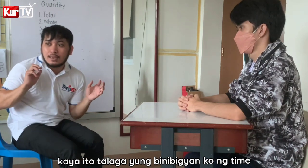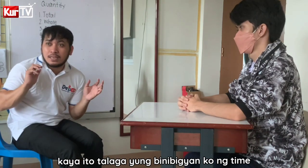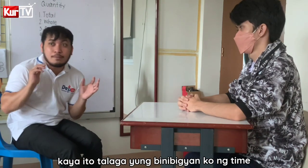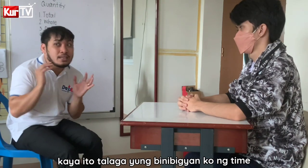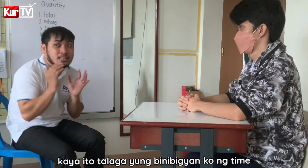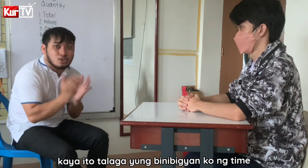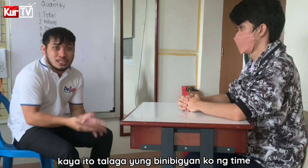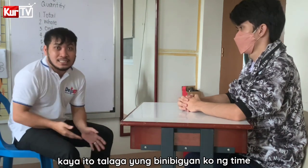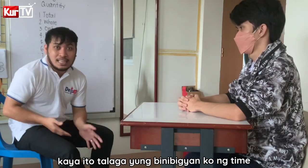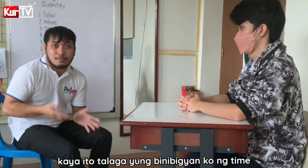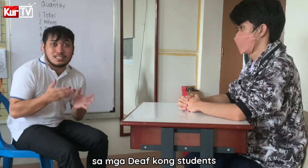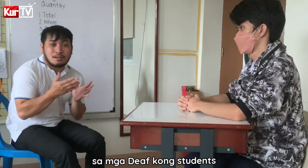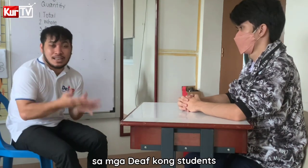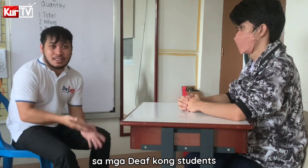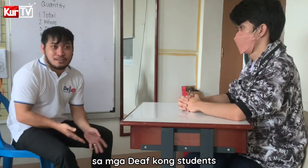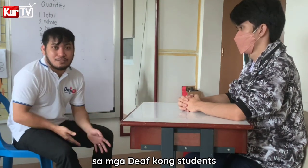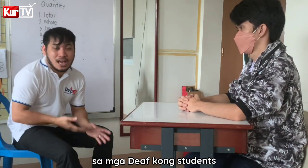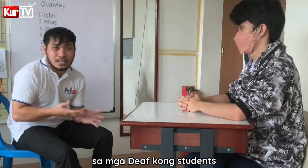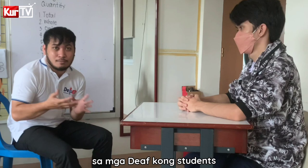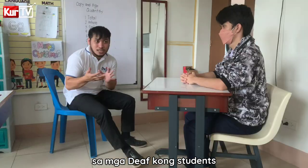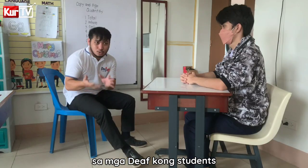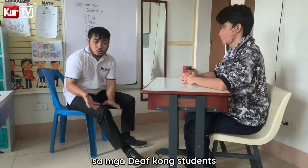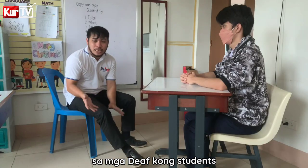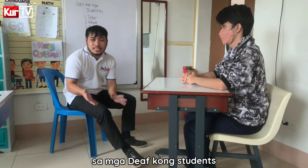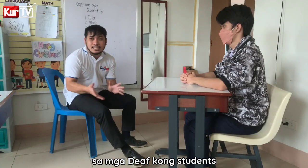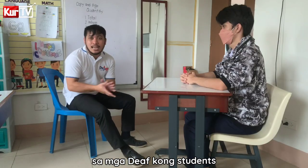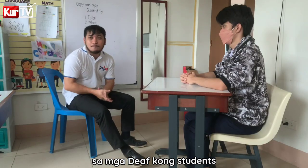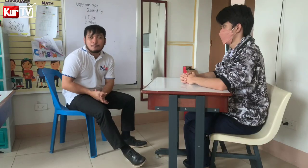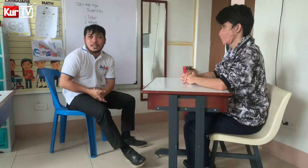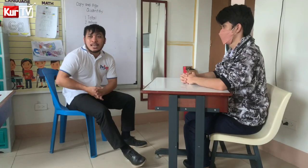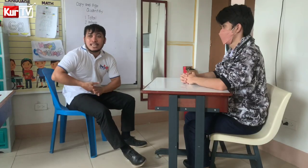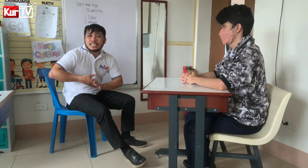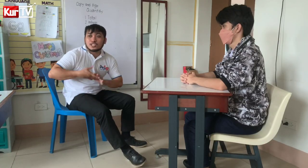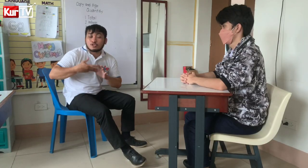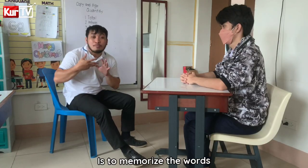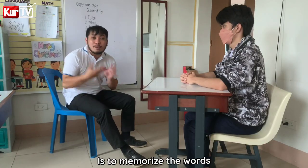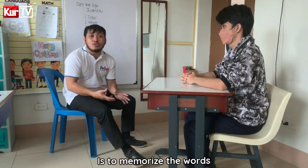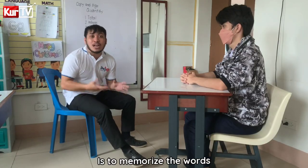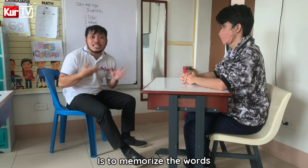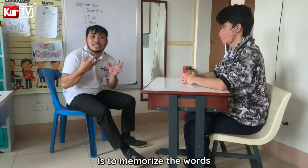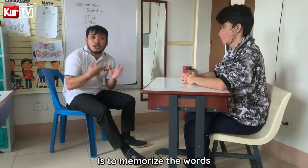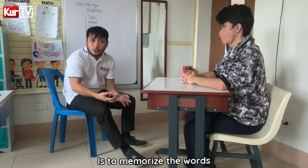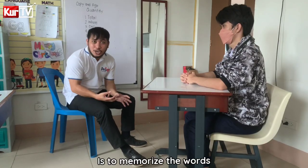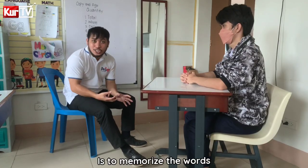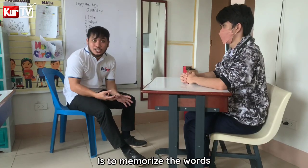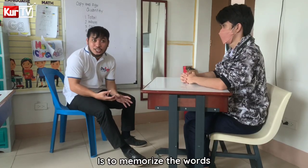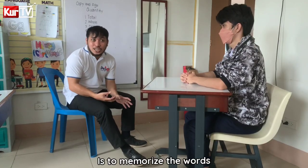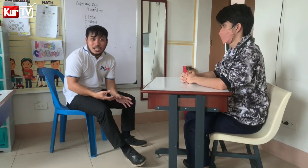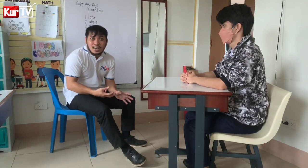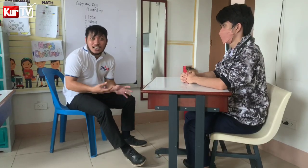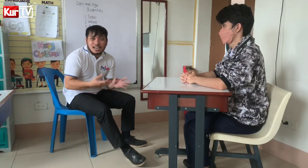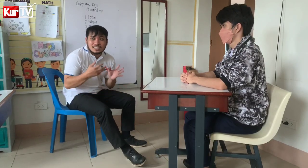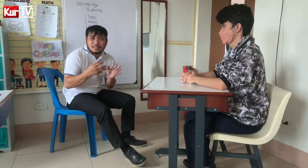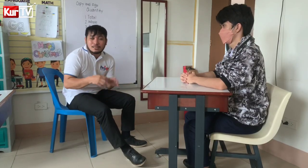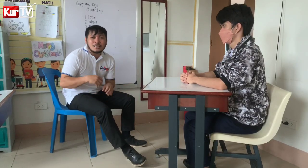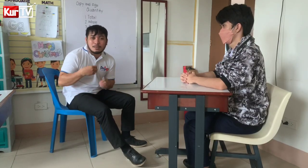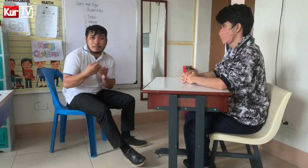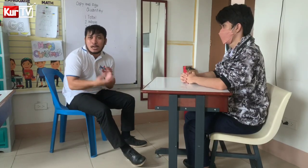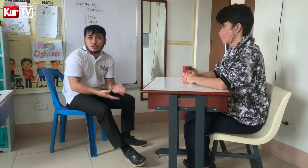Ibinigyan ko lang time sa mga depth na aking mga students Is to memorize the words Kasi minibigyan ko